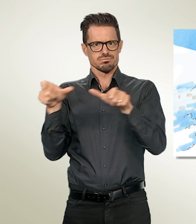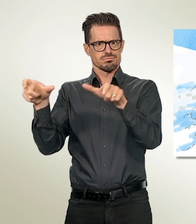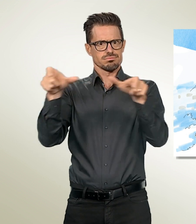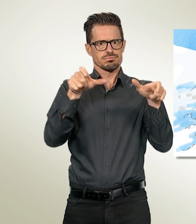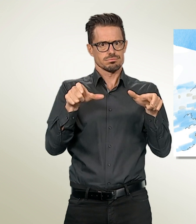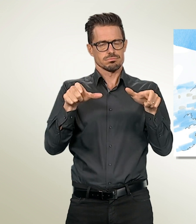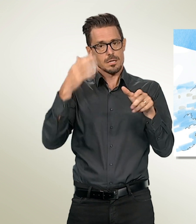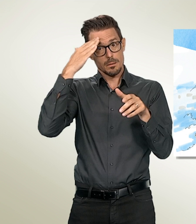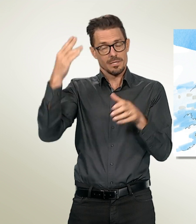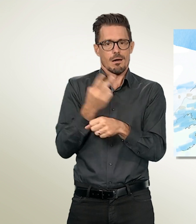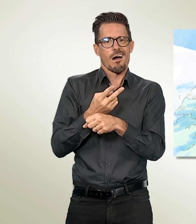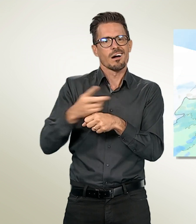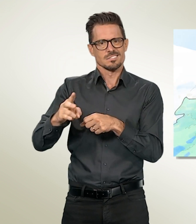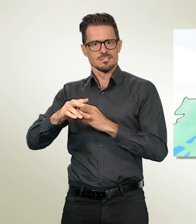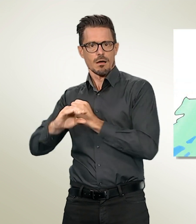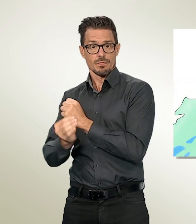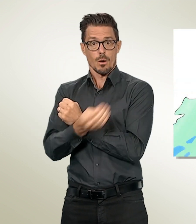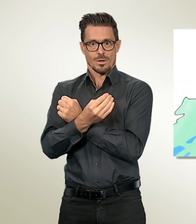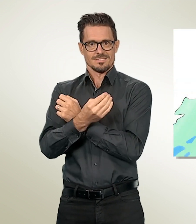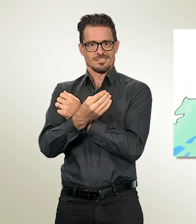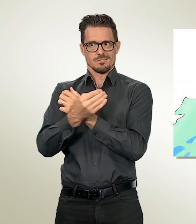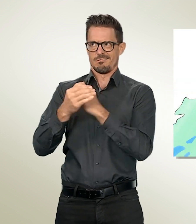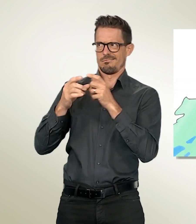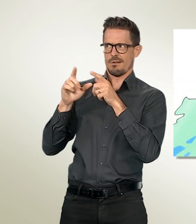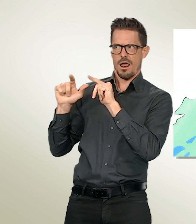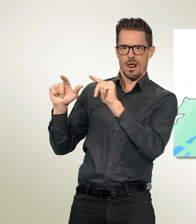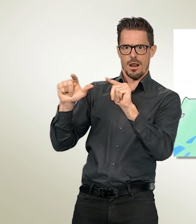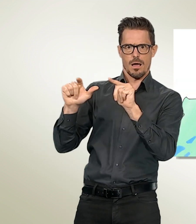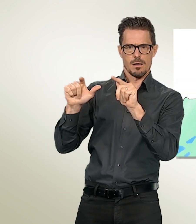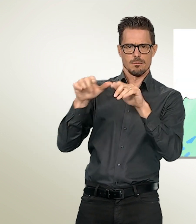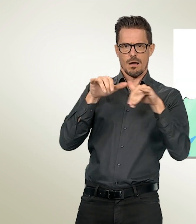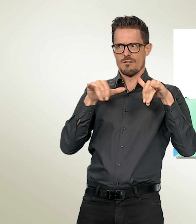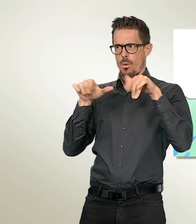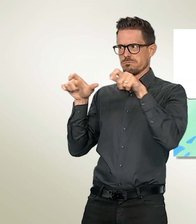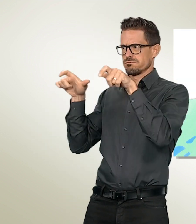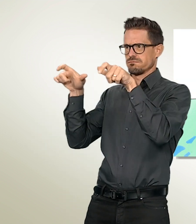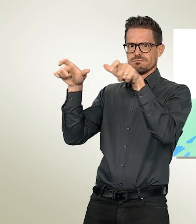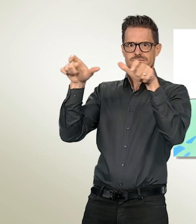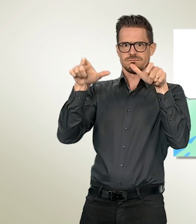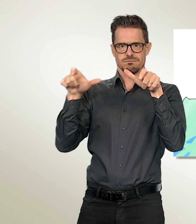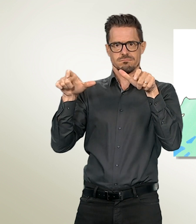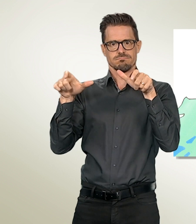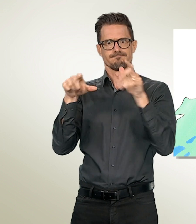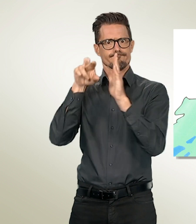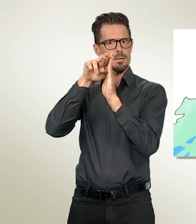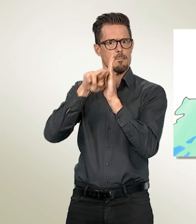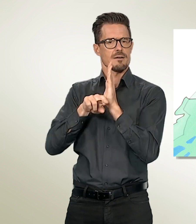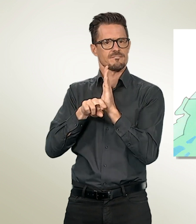pour surveiller l'espace aérien. Ils doivent également empêcher que des avions militaires étrangers survolent la Suisse sans autorisation